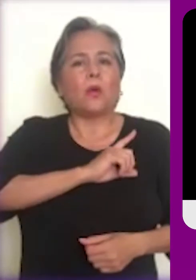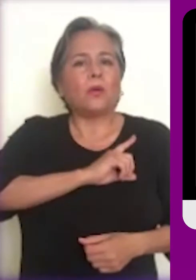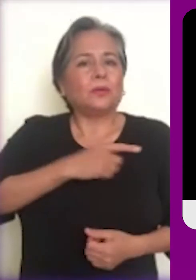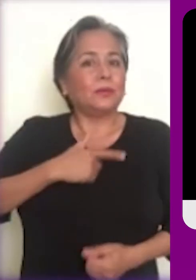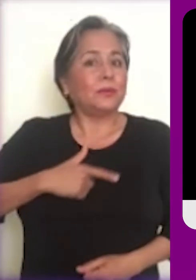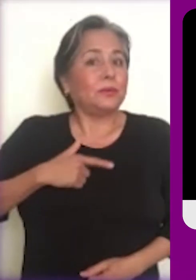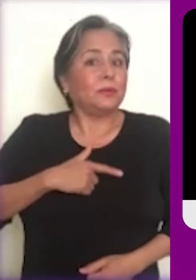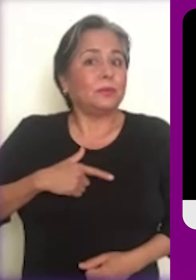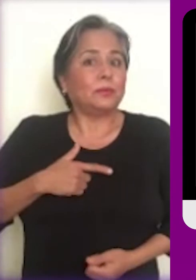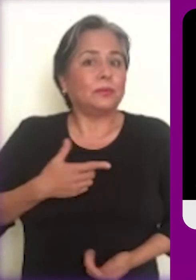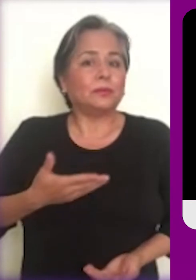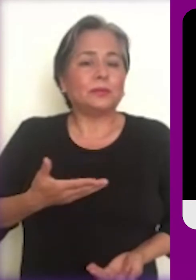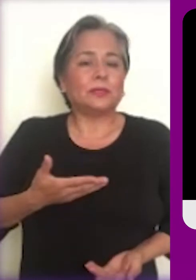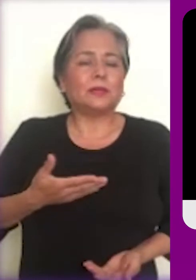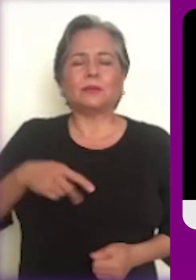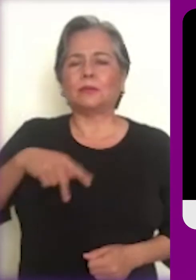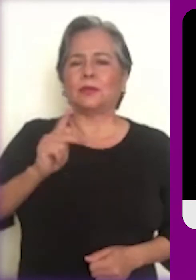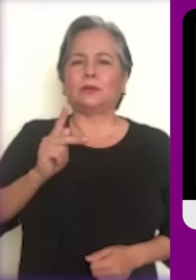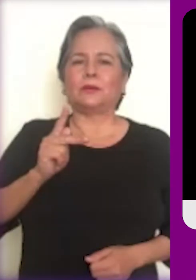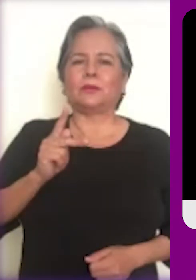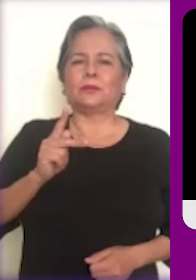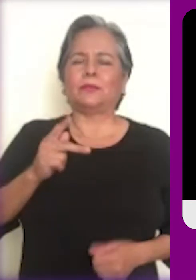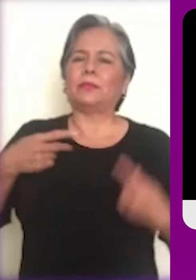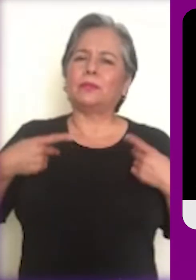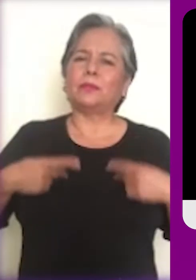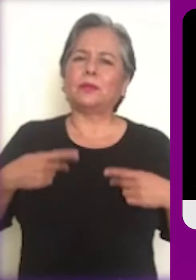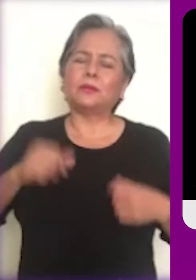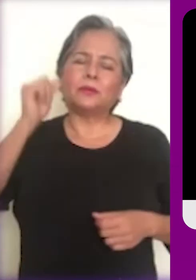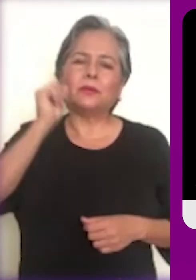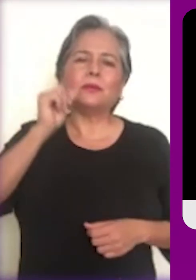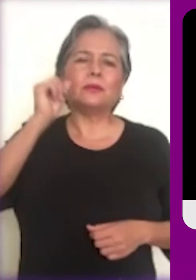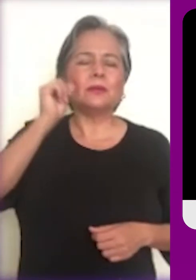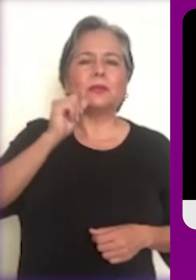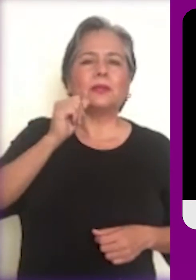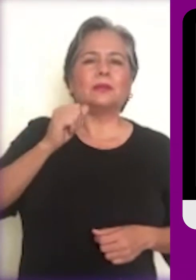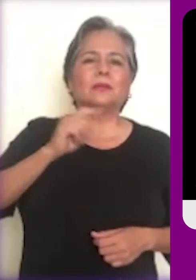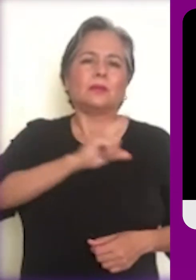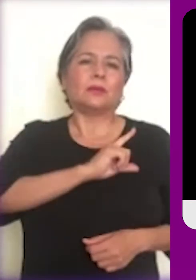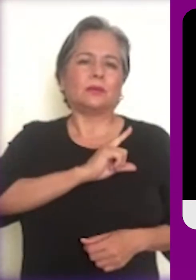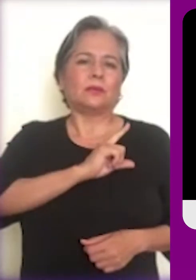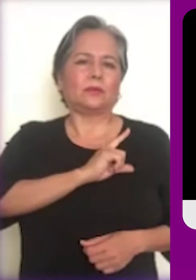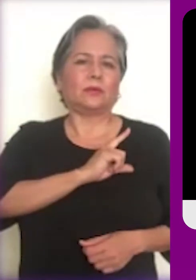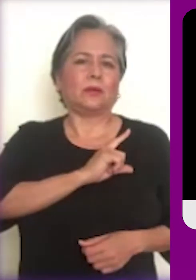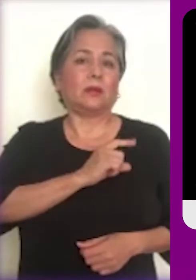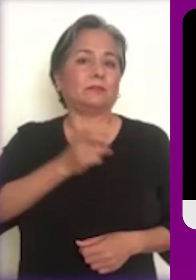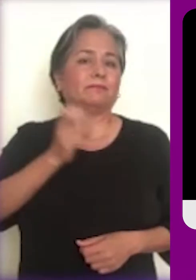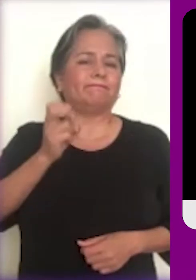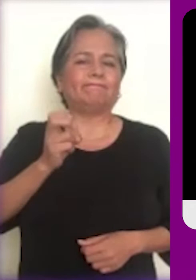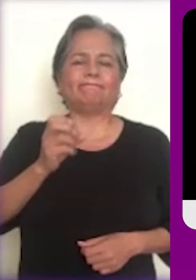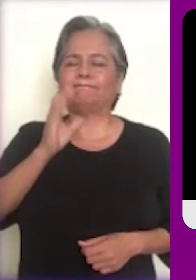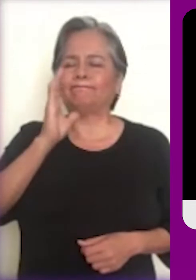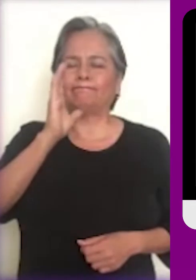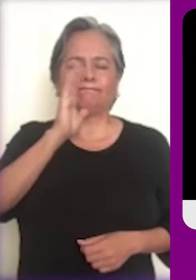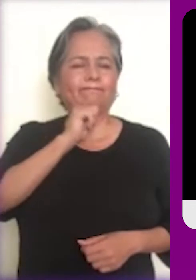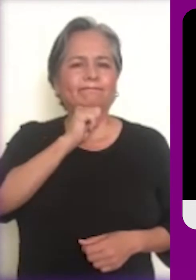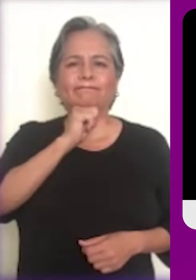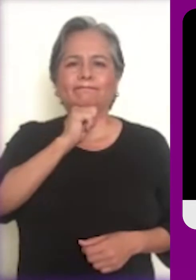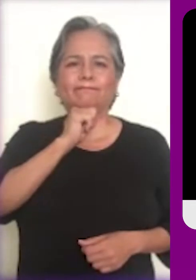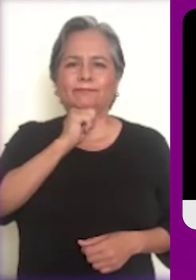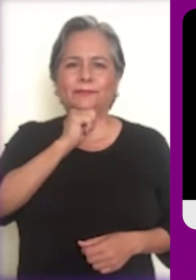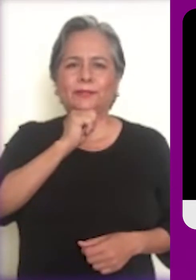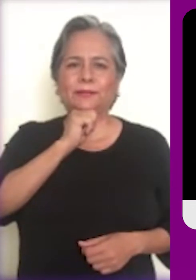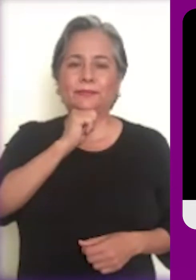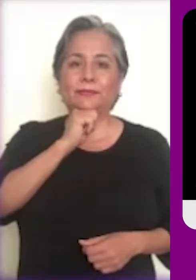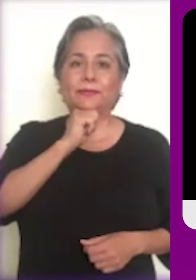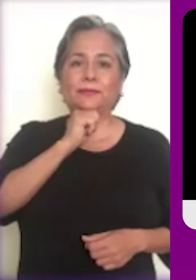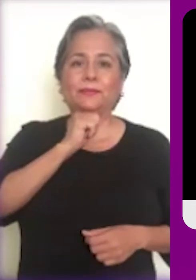frontal contra el individualismo. No puede ser el hombre solitario la norma